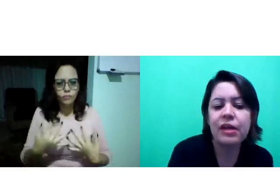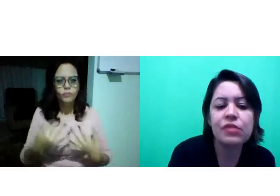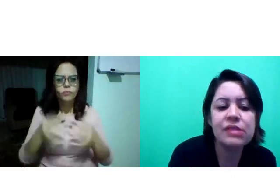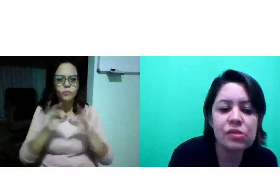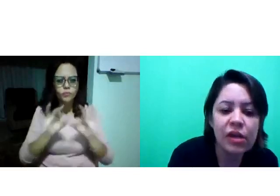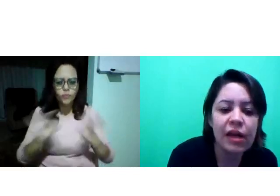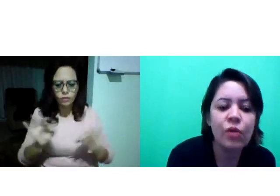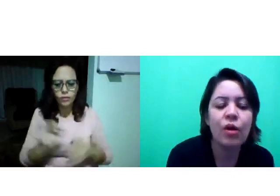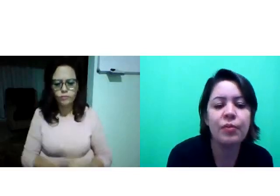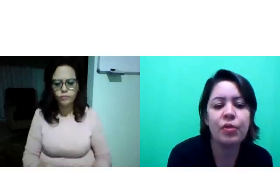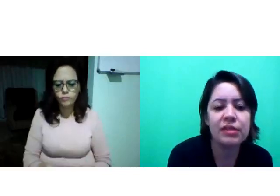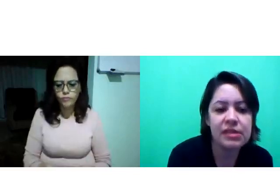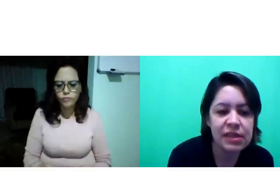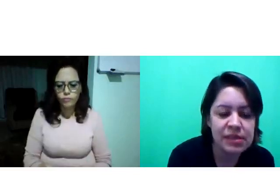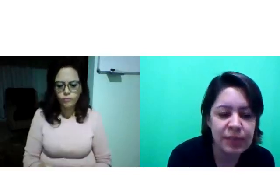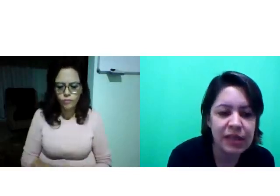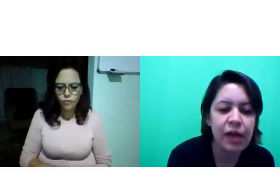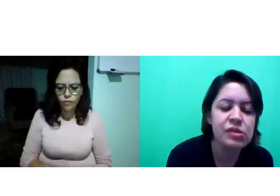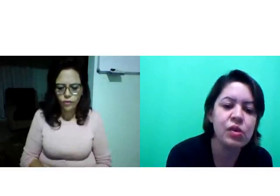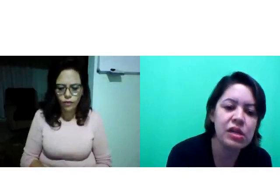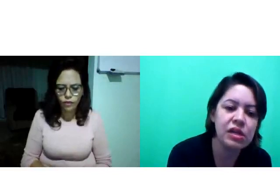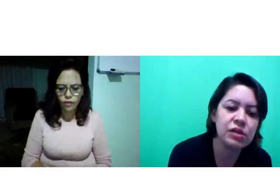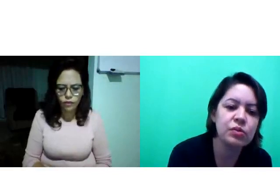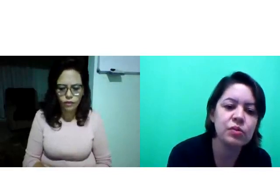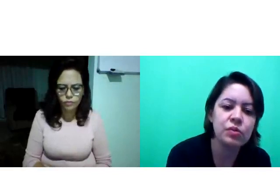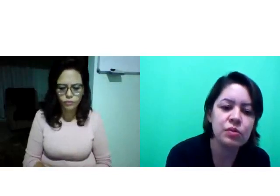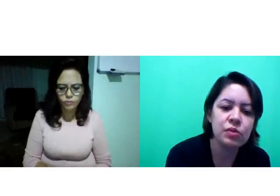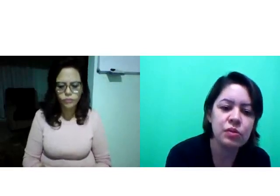Por que você escolheu? Qual a importância desse material escolhido?